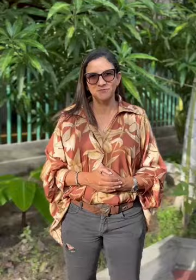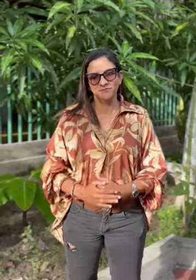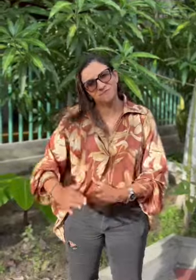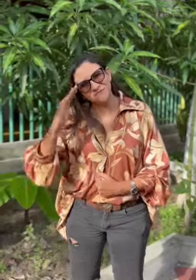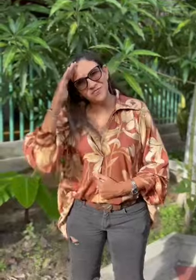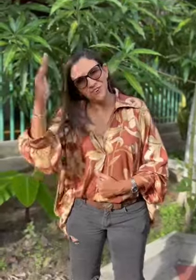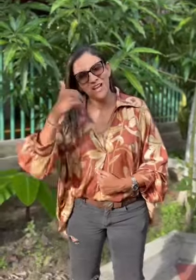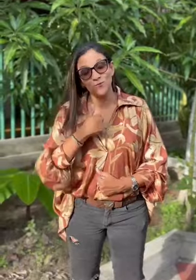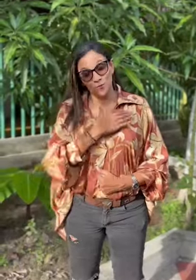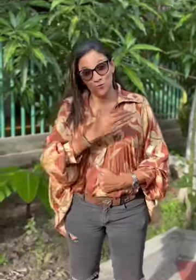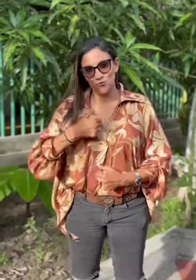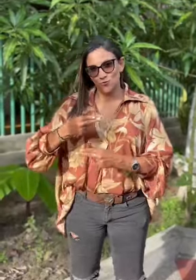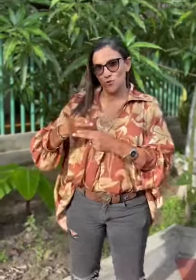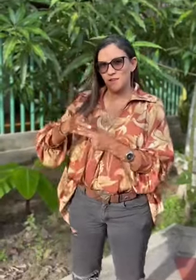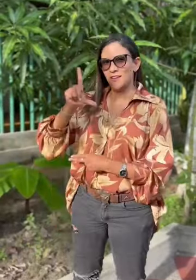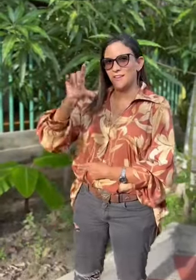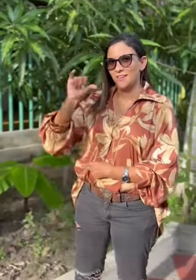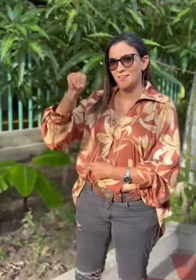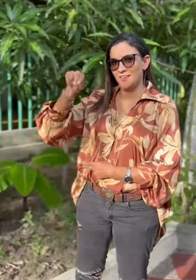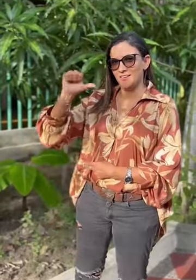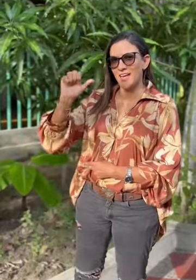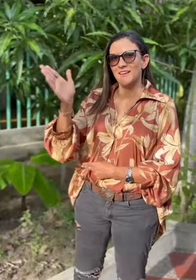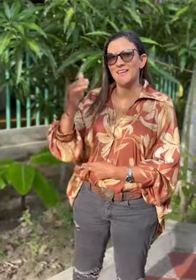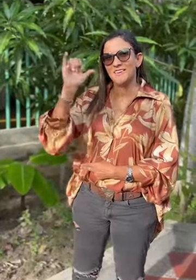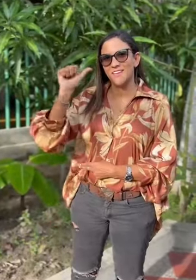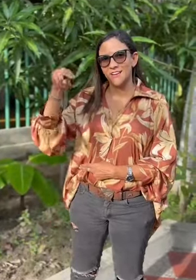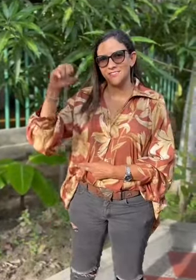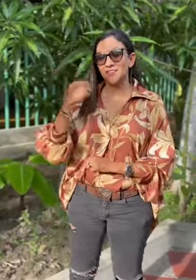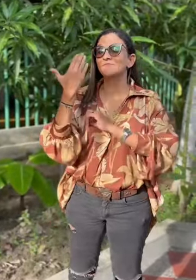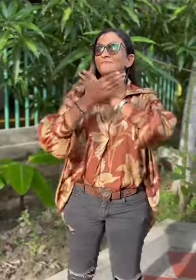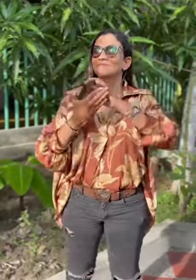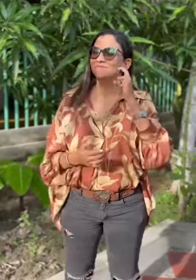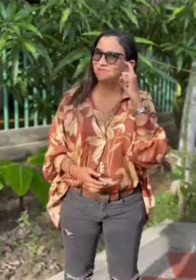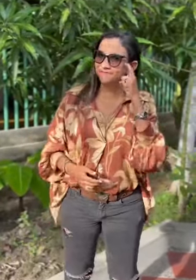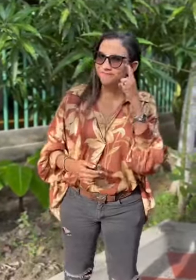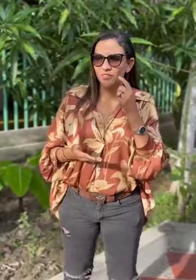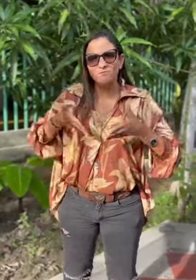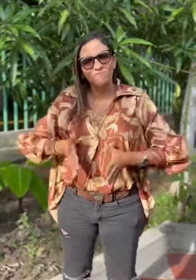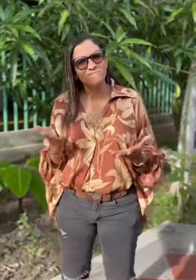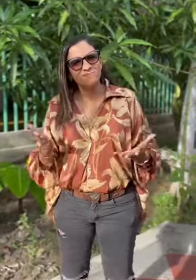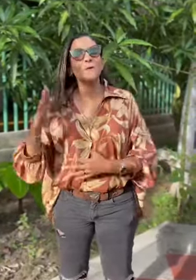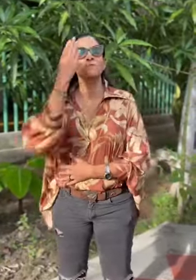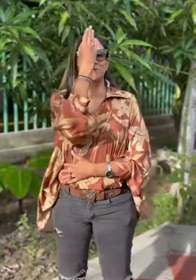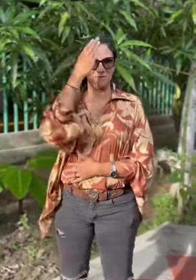Hola, mucho gusto. Mi nombre es Lina Yance. Mi seña es esta. Nací en Barranquilla y soy una persona sorda.